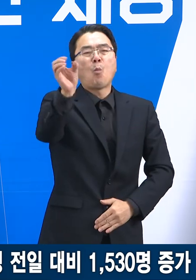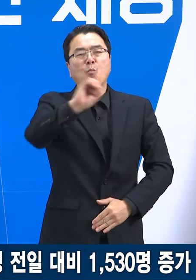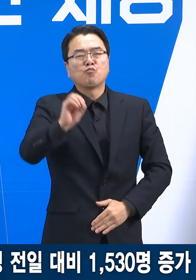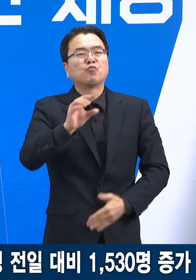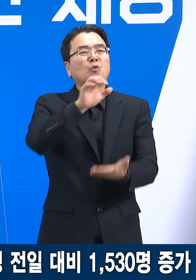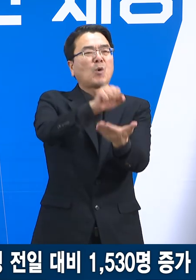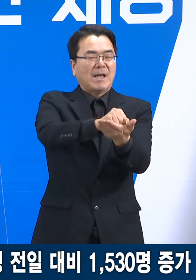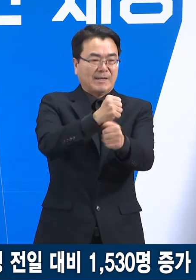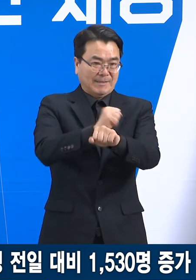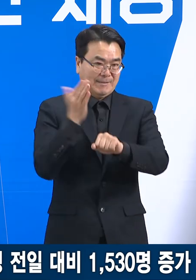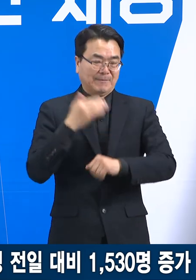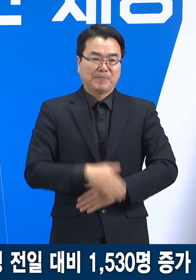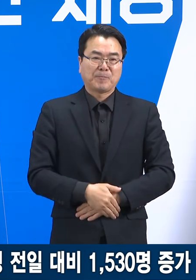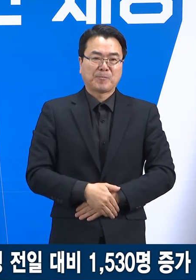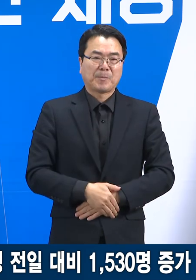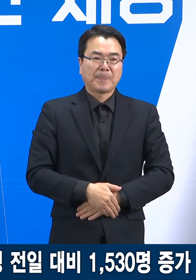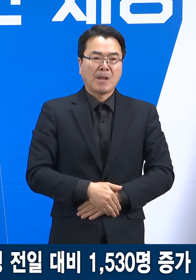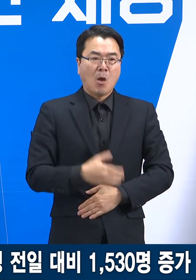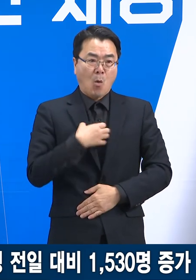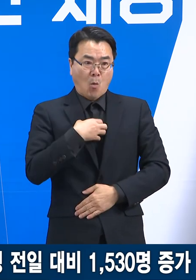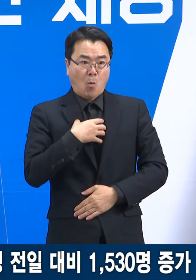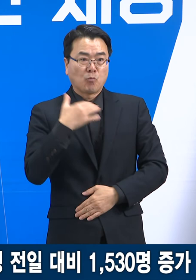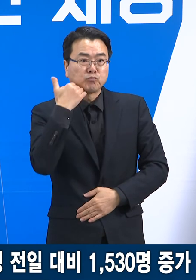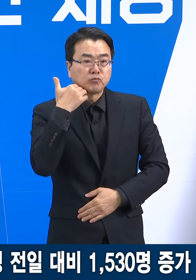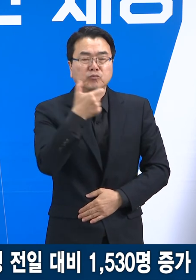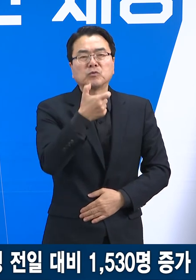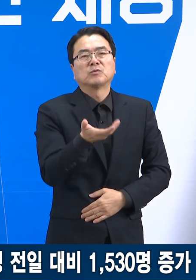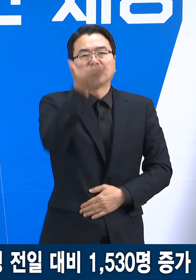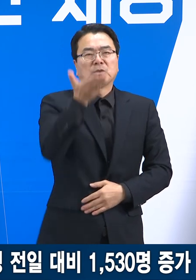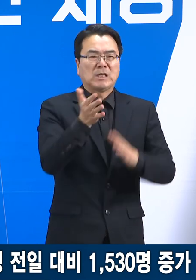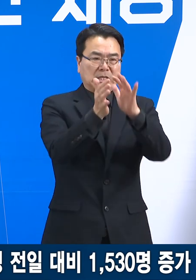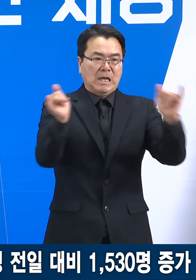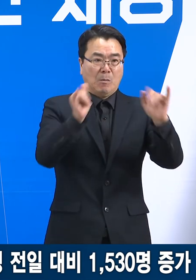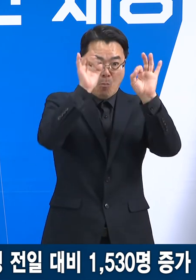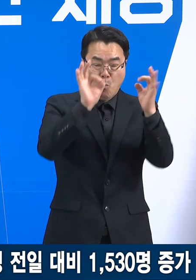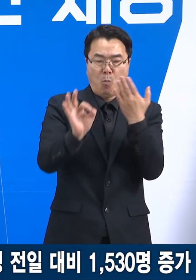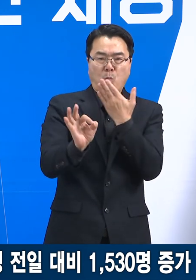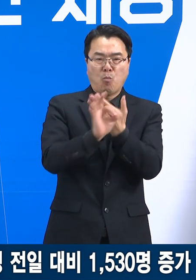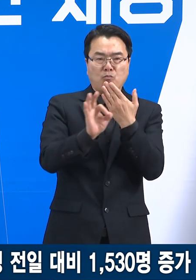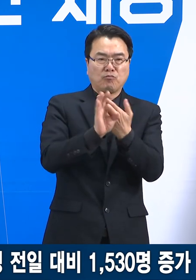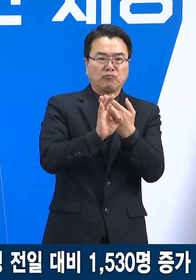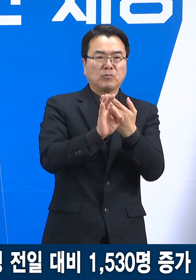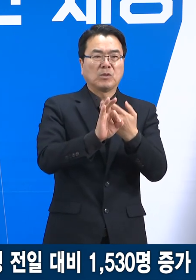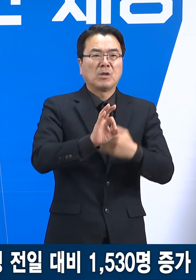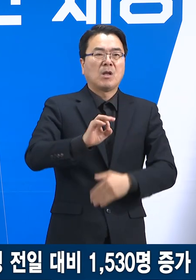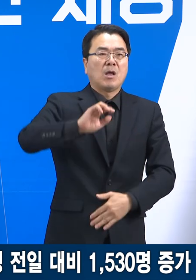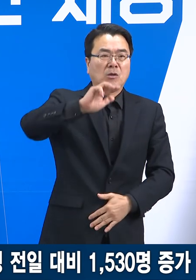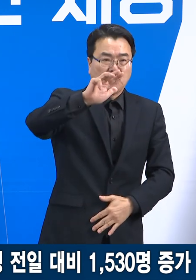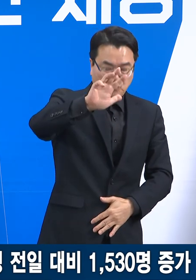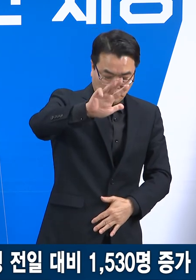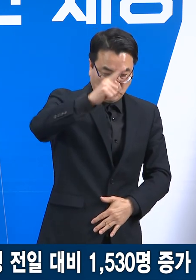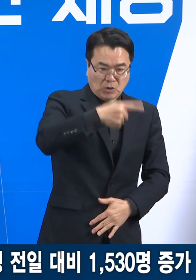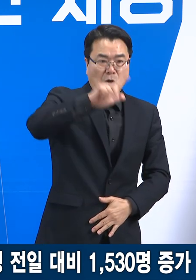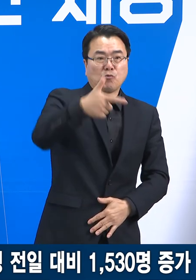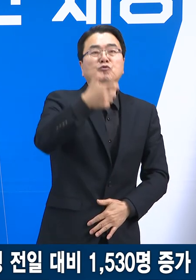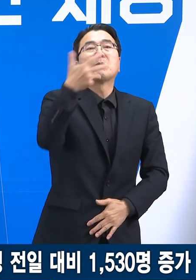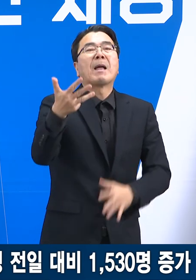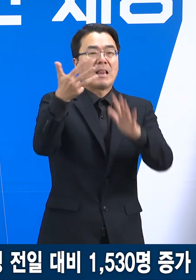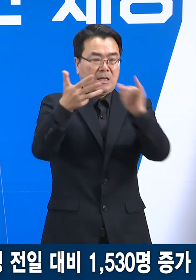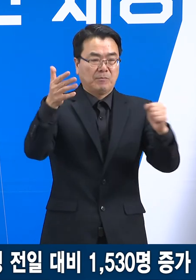고위원군인 60세 이상 연령층은 798명을 기록하여 전주